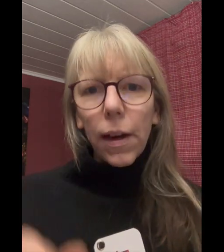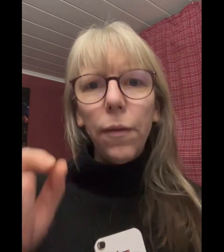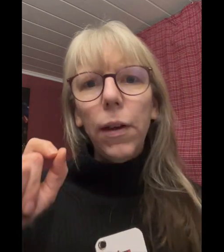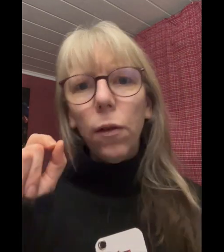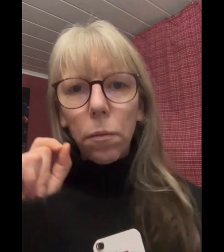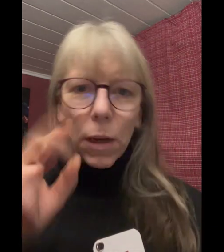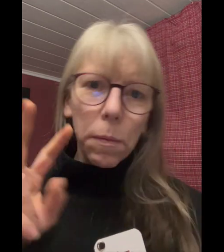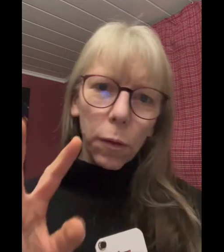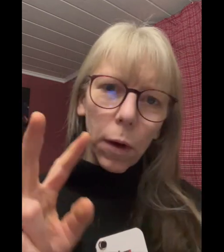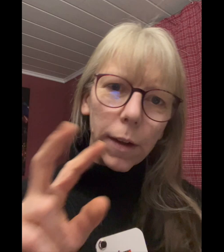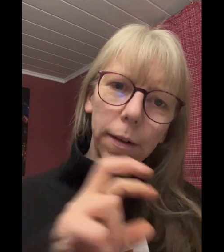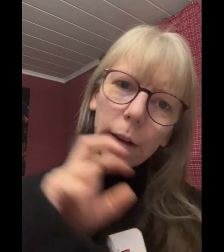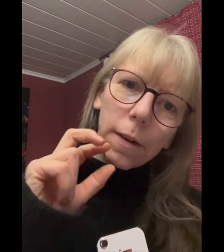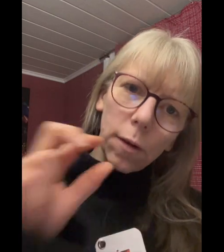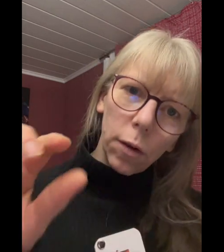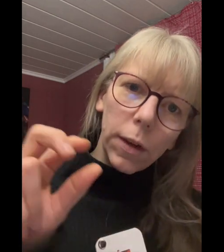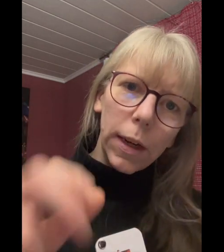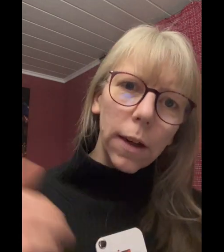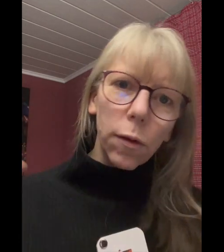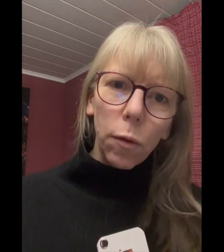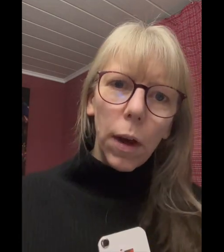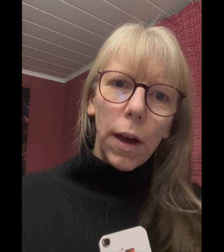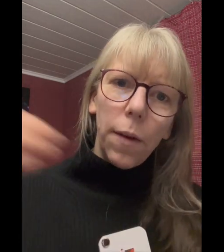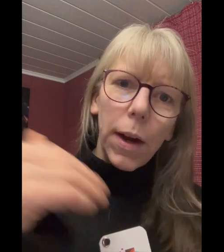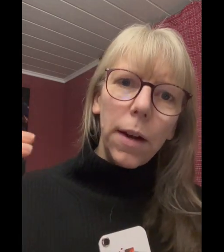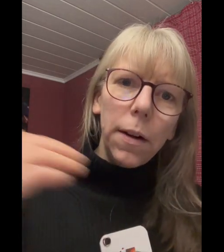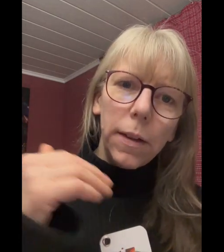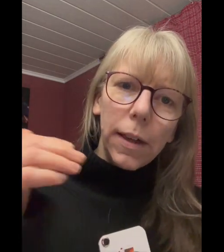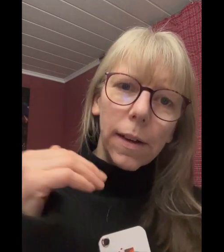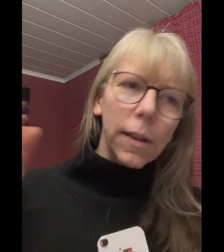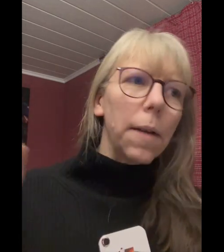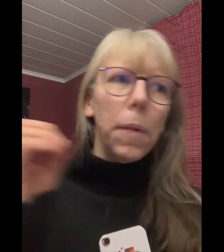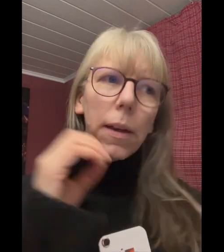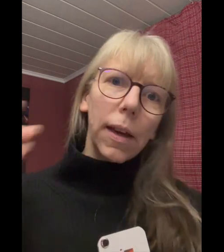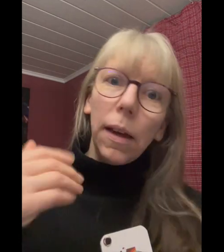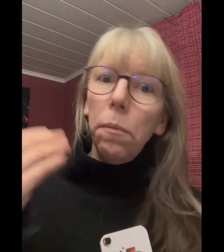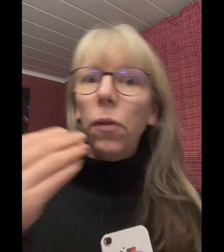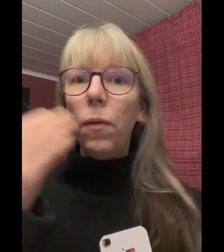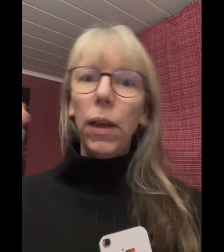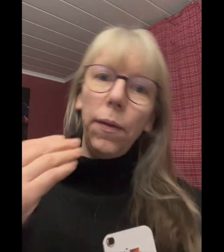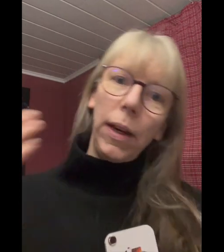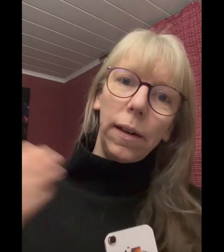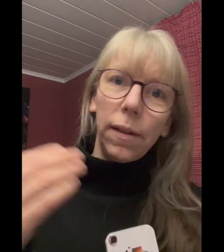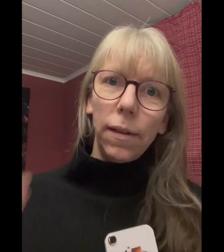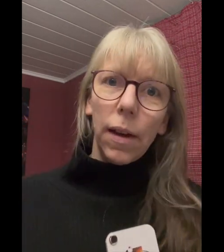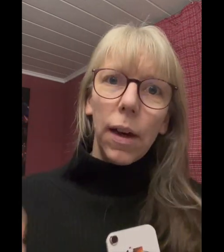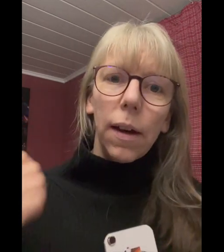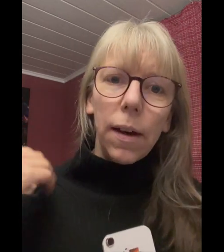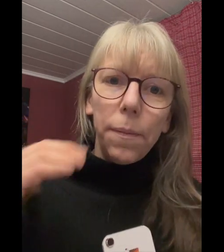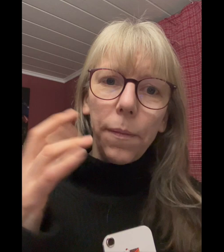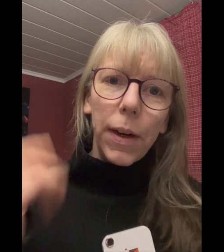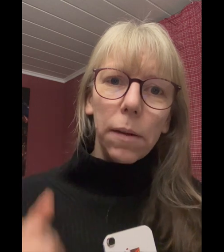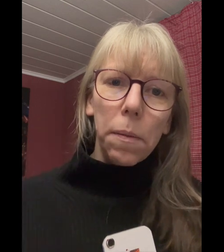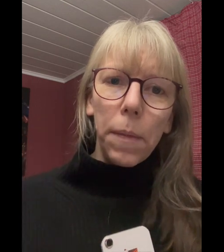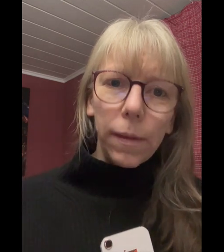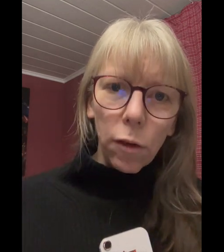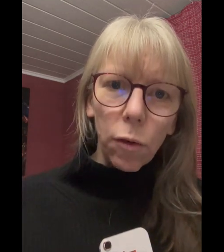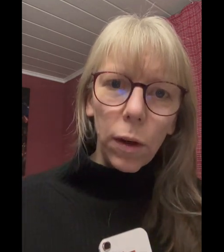Kaffee und manchmal sogar als drittes noch einen Tee dazu, weil die gesagt haben, trinken müssen wir hier wenigstens, wenn das mit dem Essen schon nicht